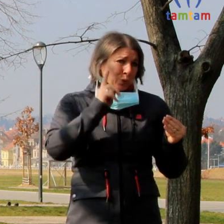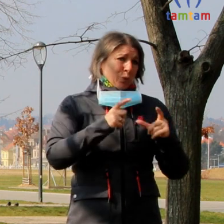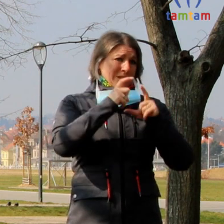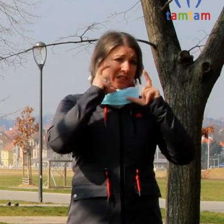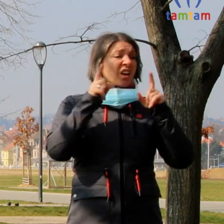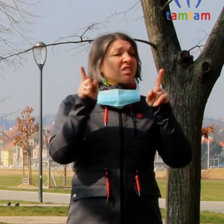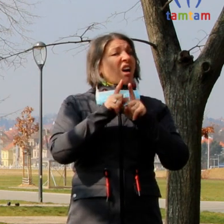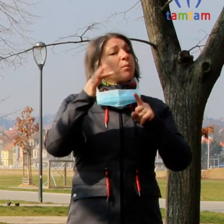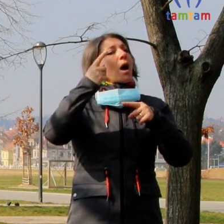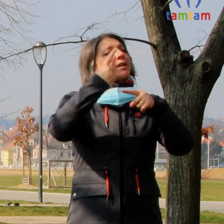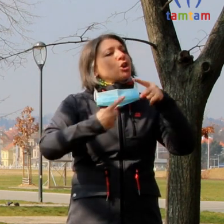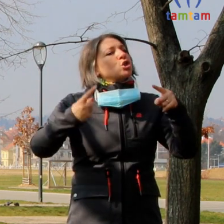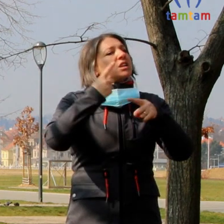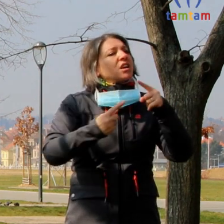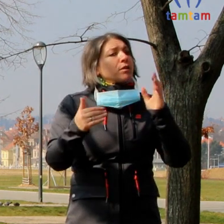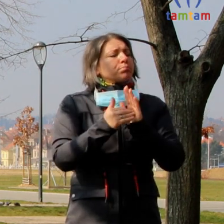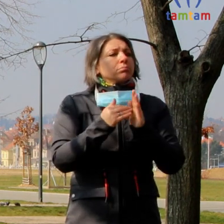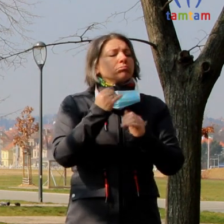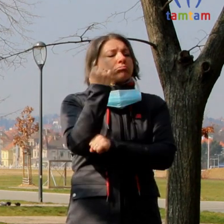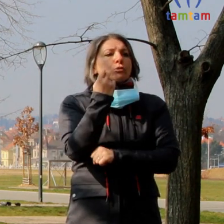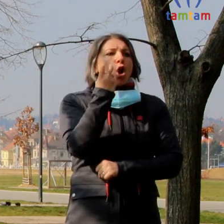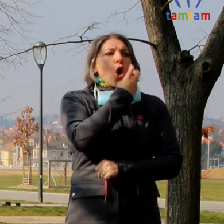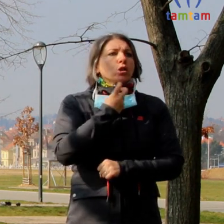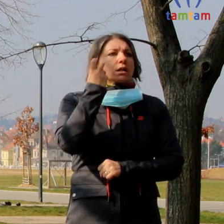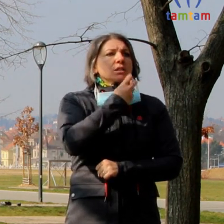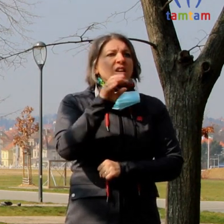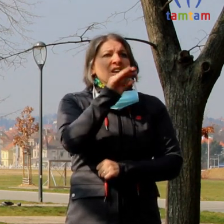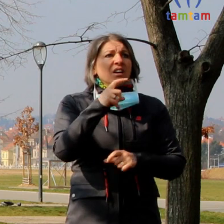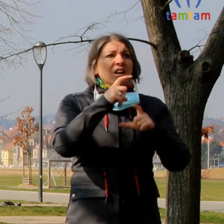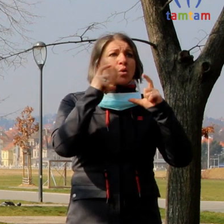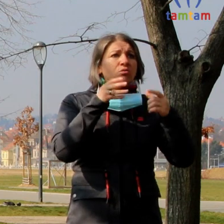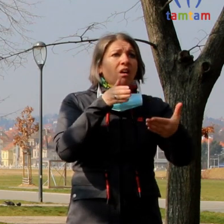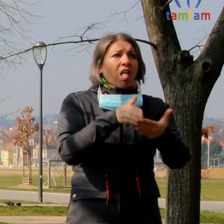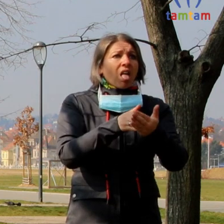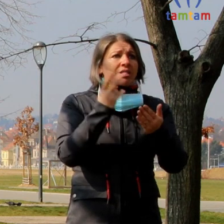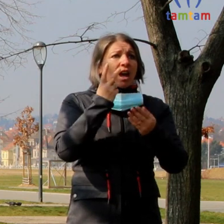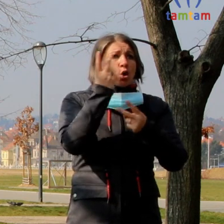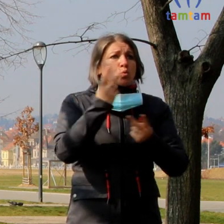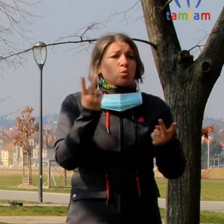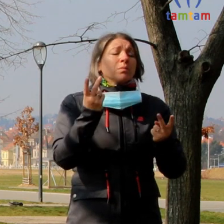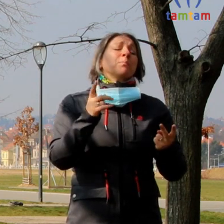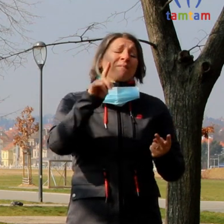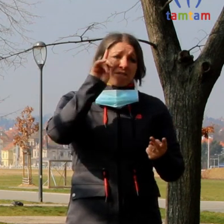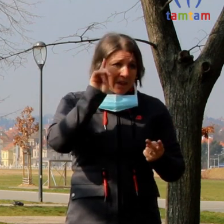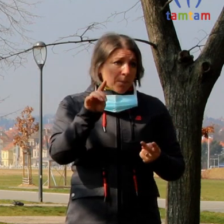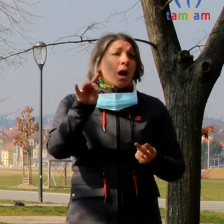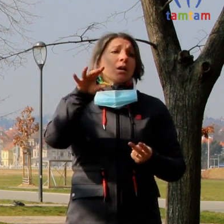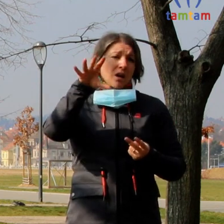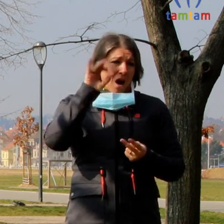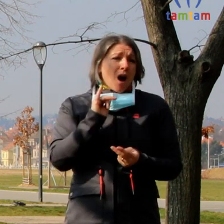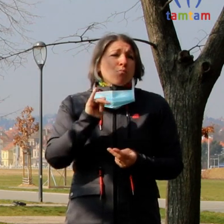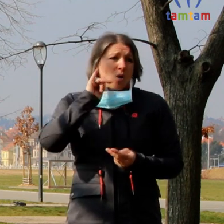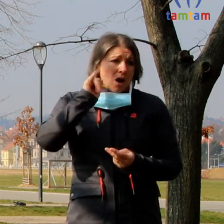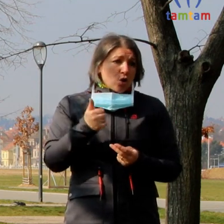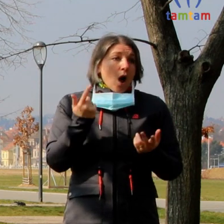odezírají od druhých, je to velký problém, ale zároveň je potřeba, aby i lidé se